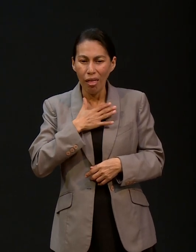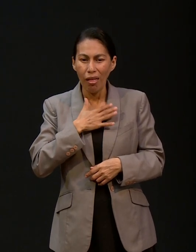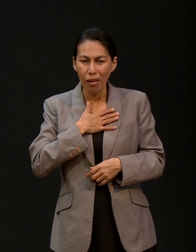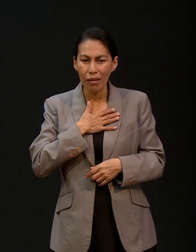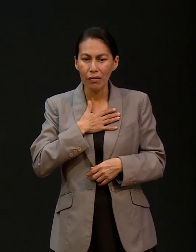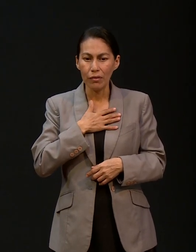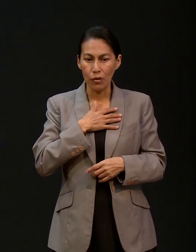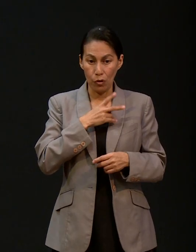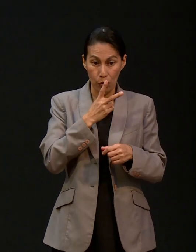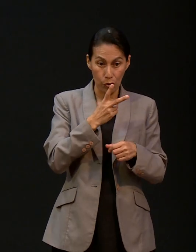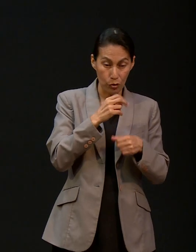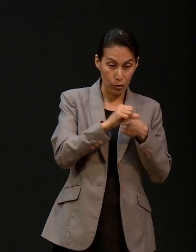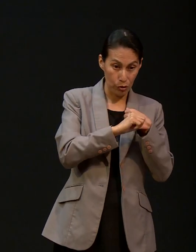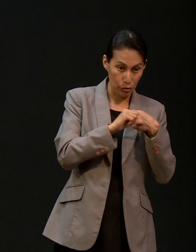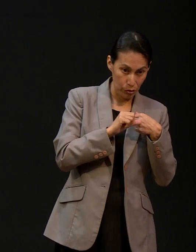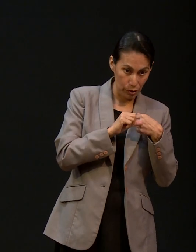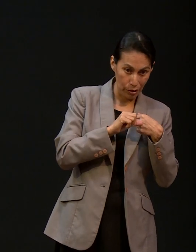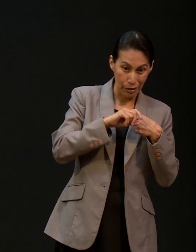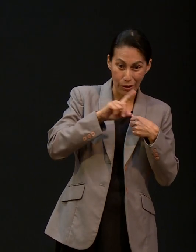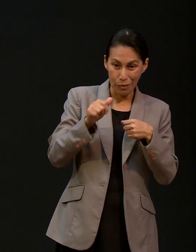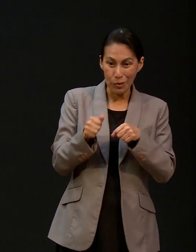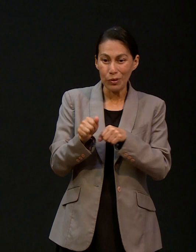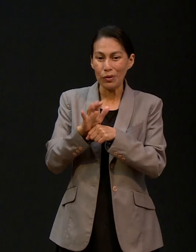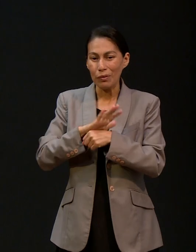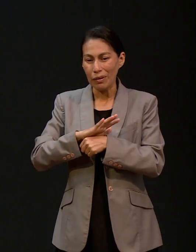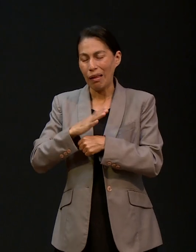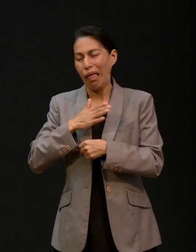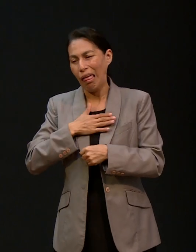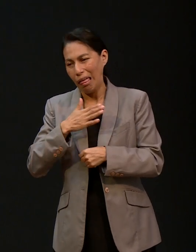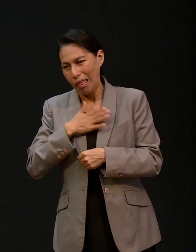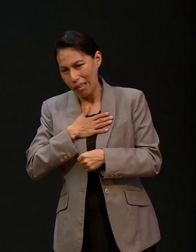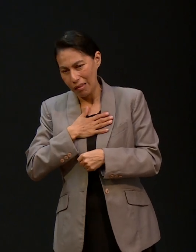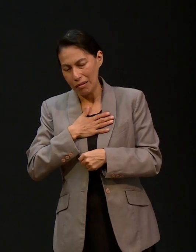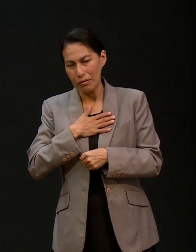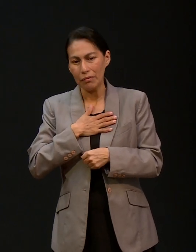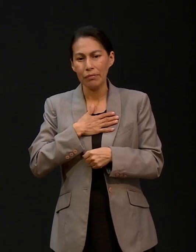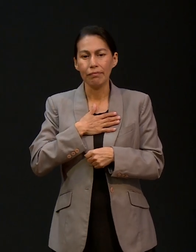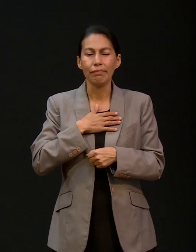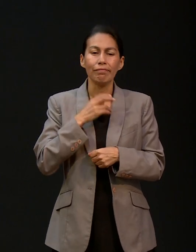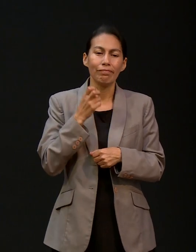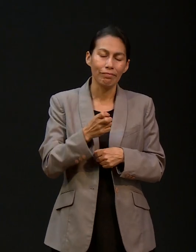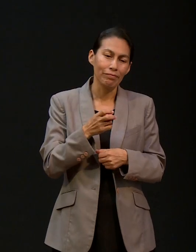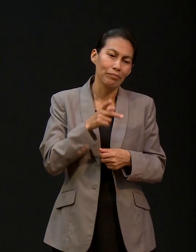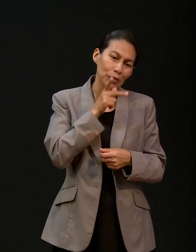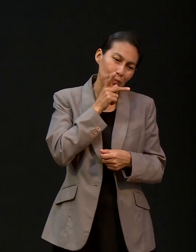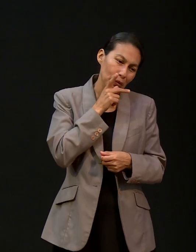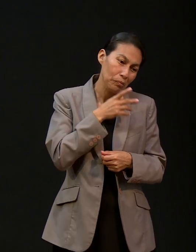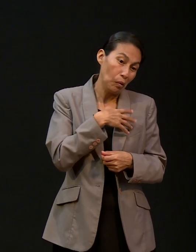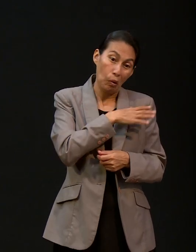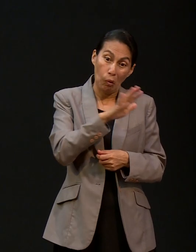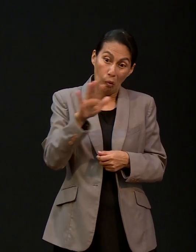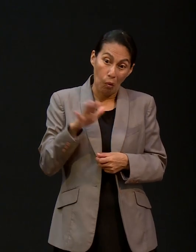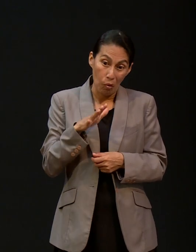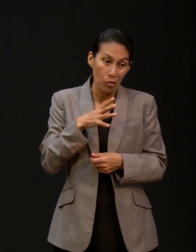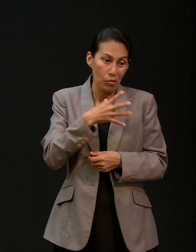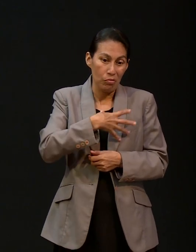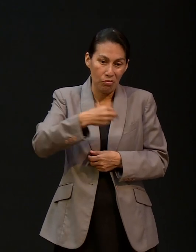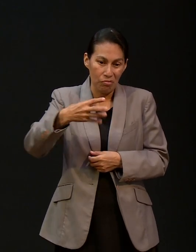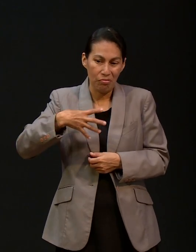después de dos cirugías le da COVID a mi papá también. Y pues nos dio a todos. Sí.